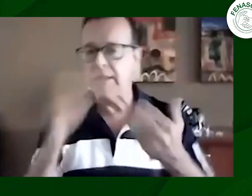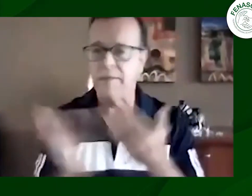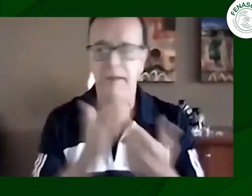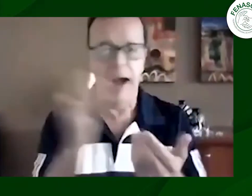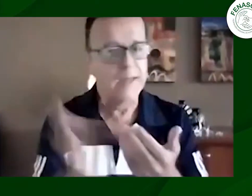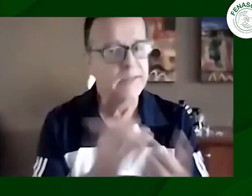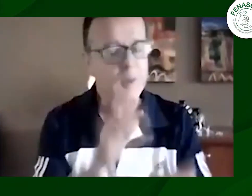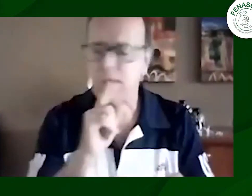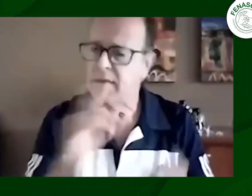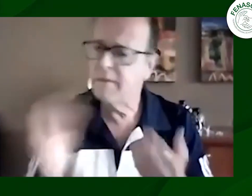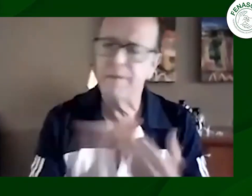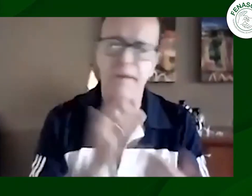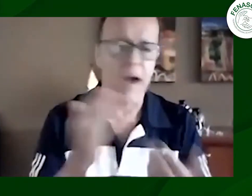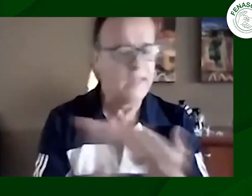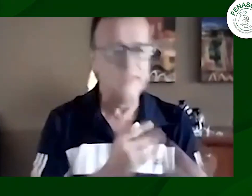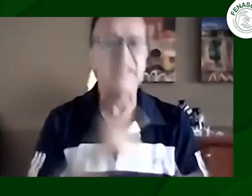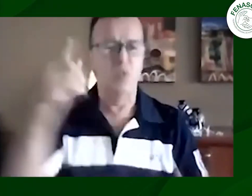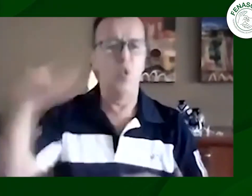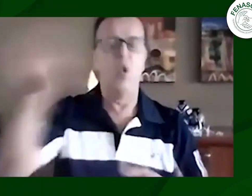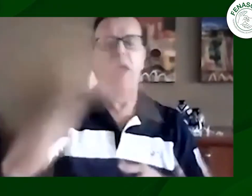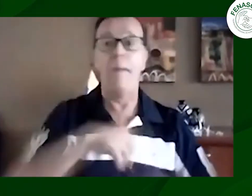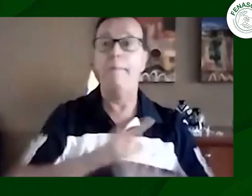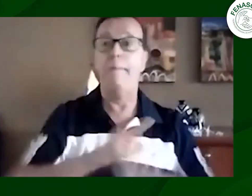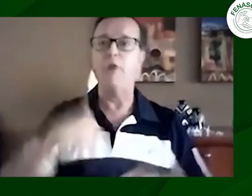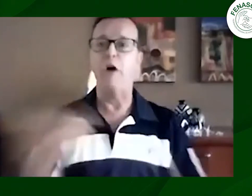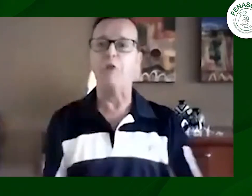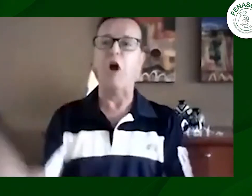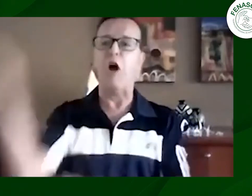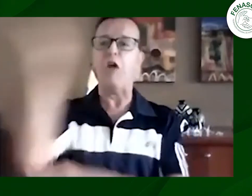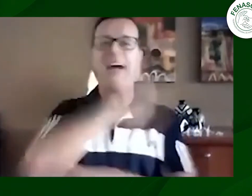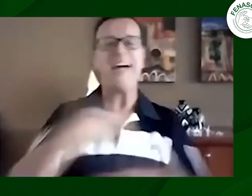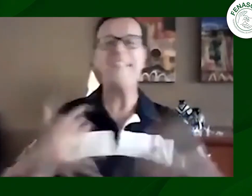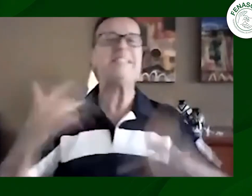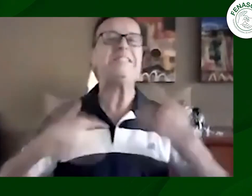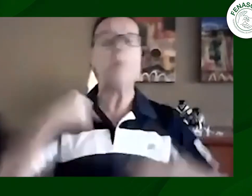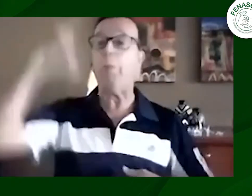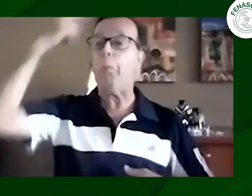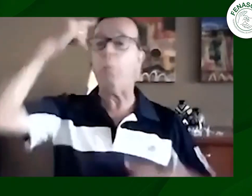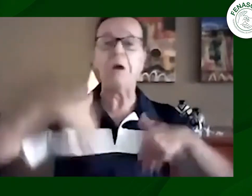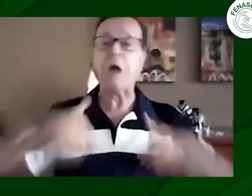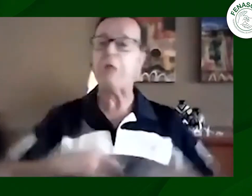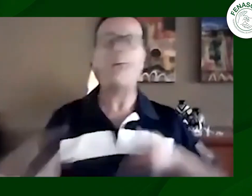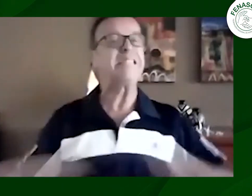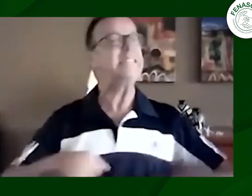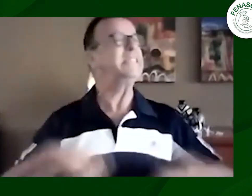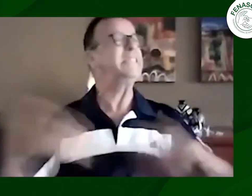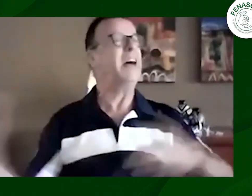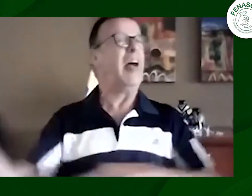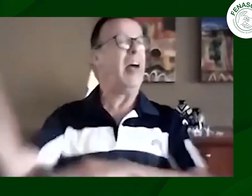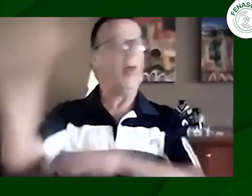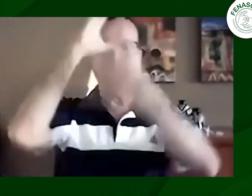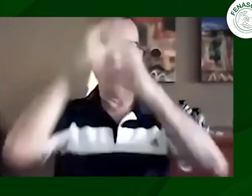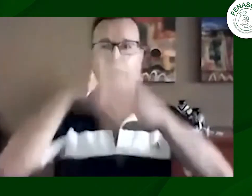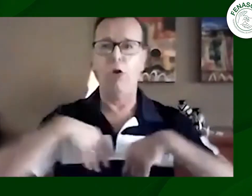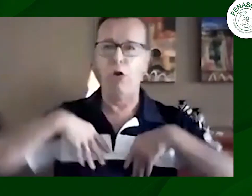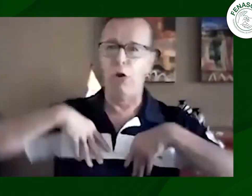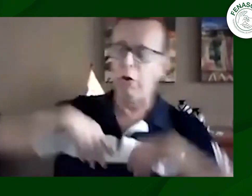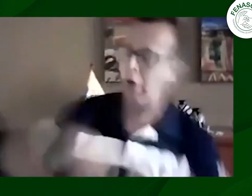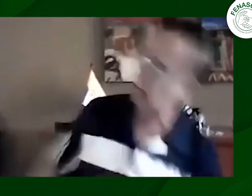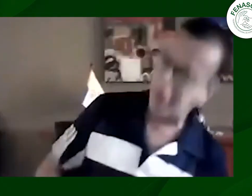y fue algo que no se dio tan fácil que no se dio de una manera espontánea sino que tuvo mucha preparación entonces qué